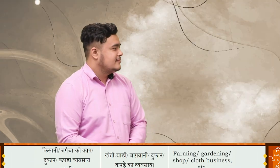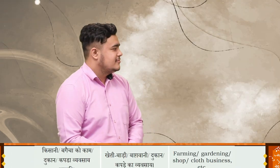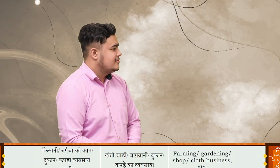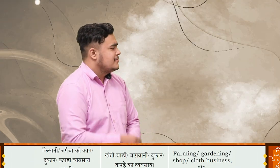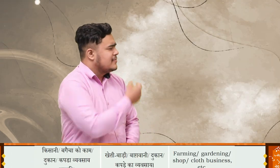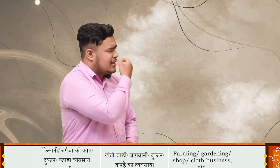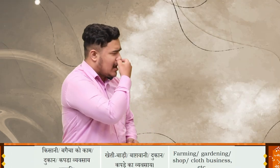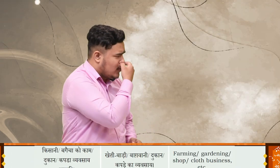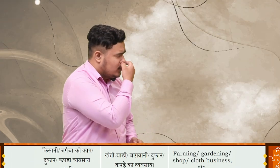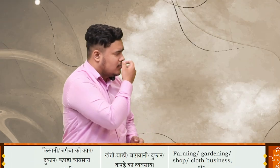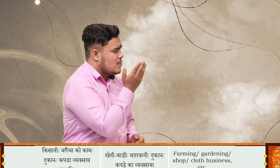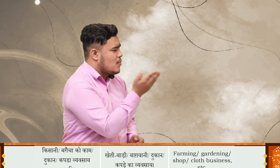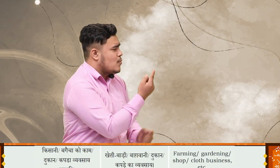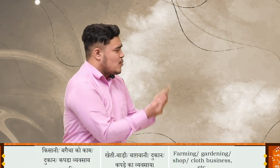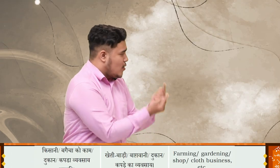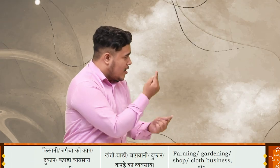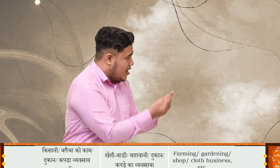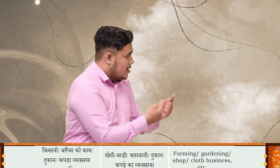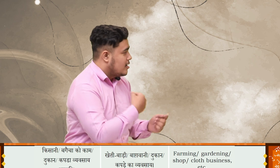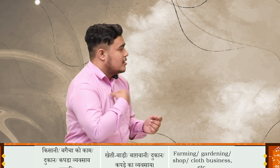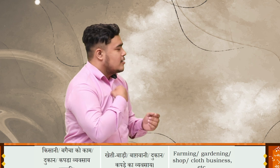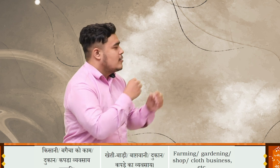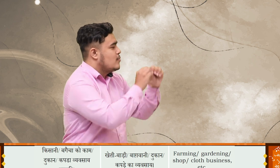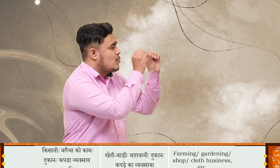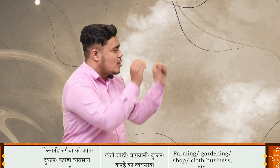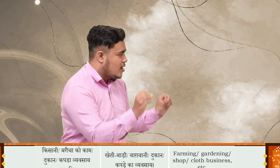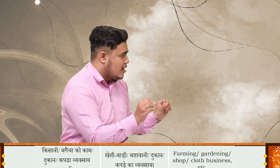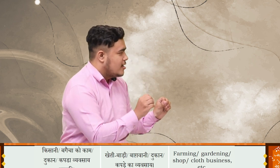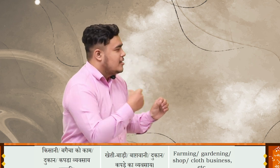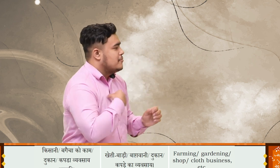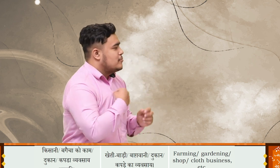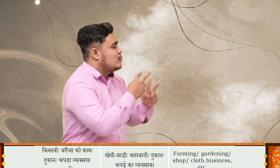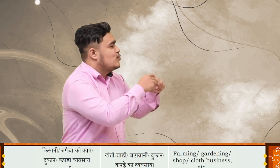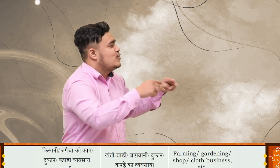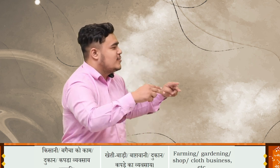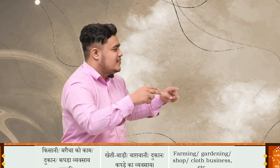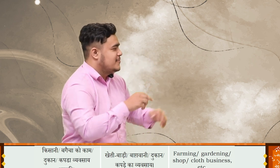किसानी, बगेचाको काम, दुकान, कपड़ा ब्यवसाय इत्यादी